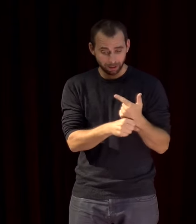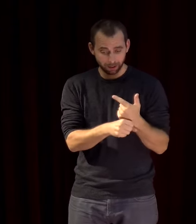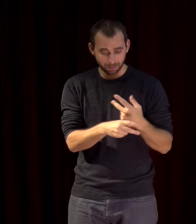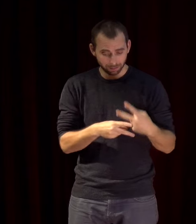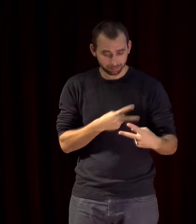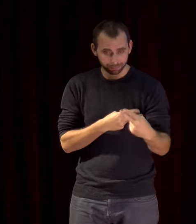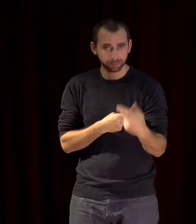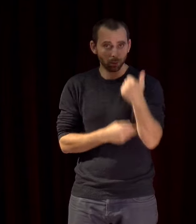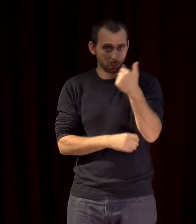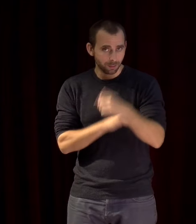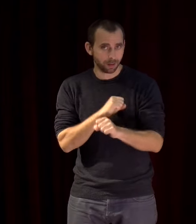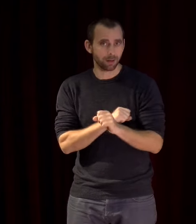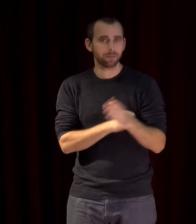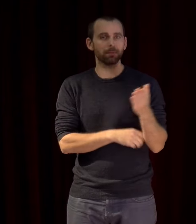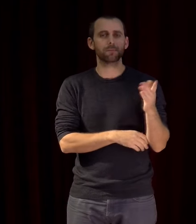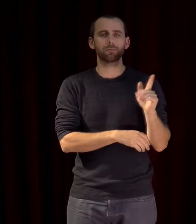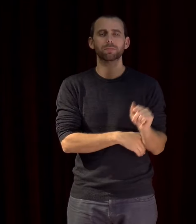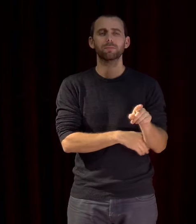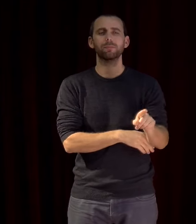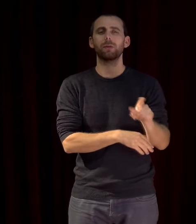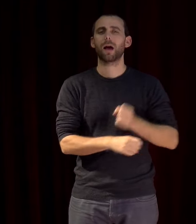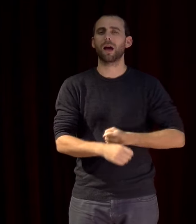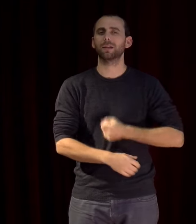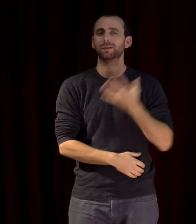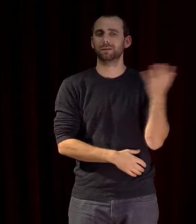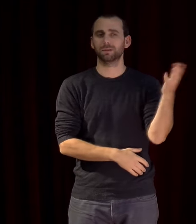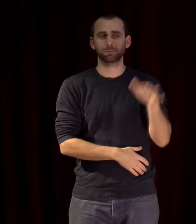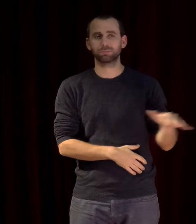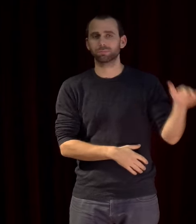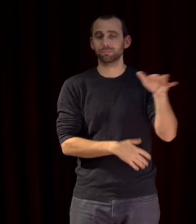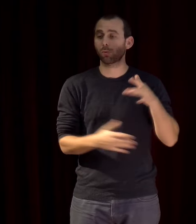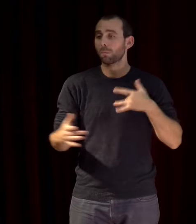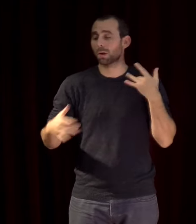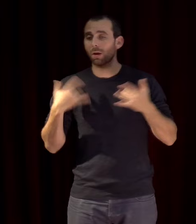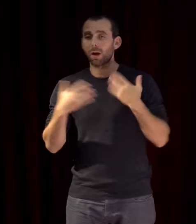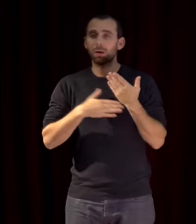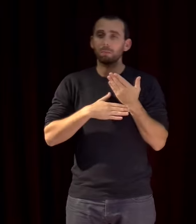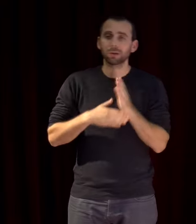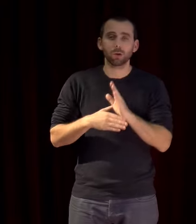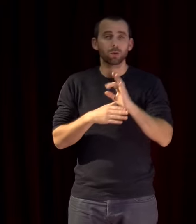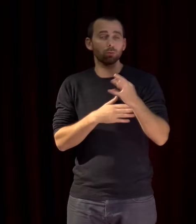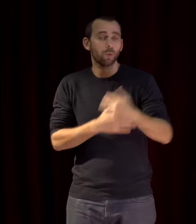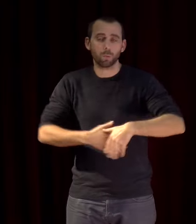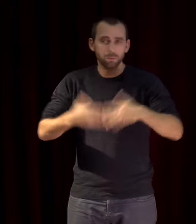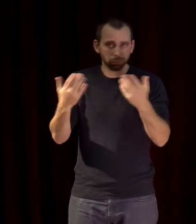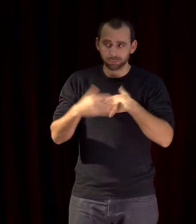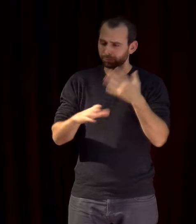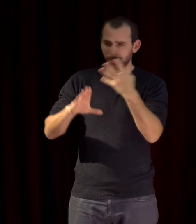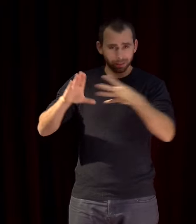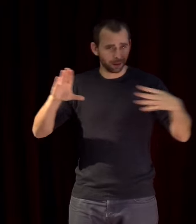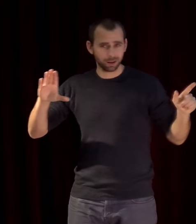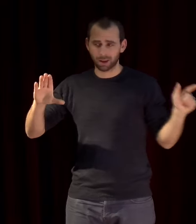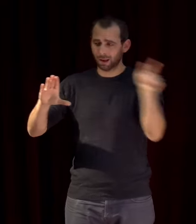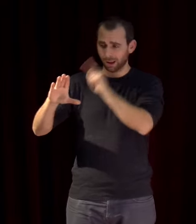au cours de laquelle des artistes viennent qu'ils présentent ou non un spectacle de toutes les rives de la Méditerranée pour se